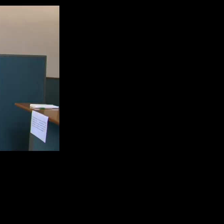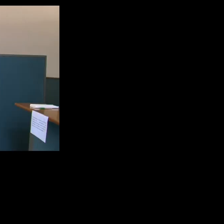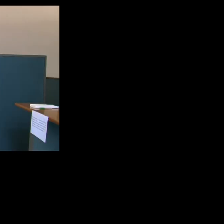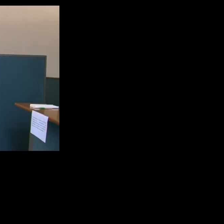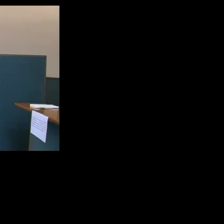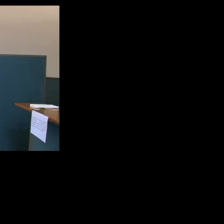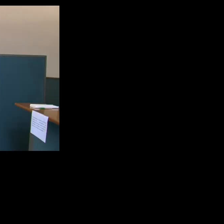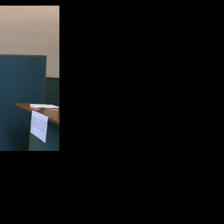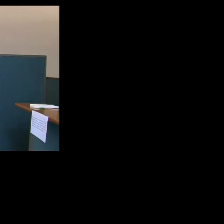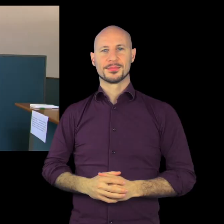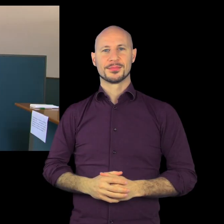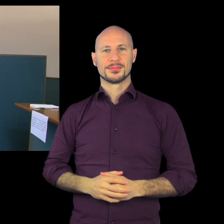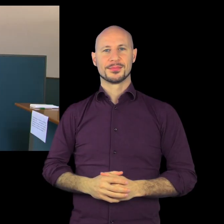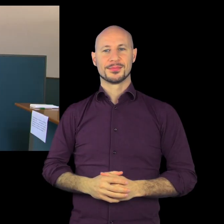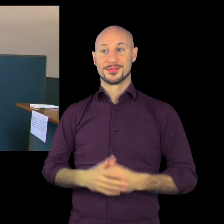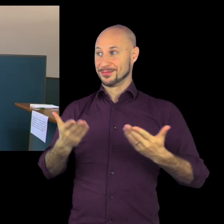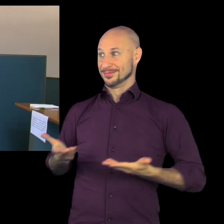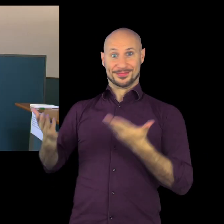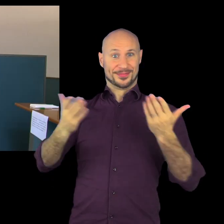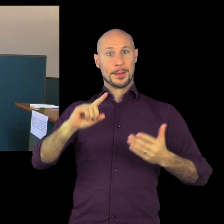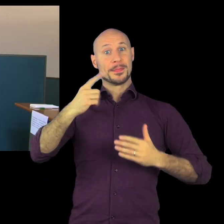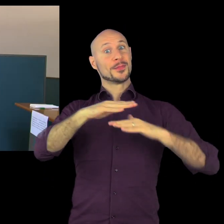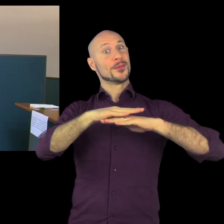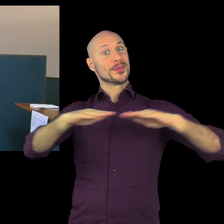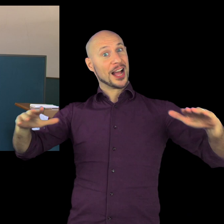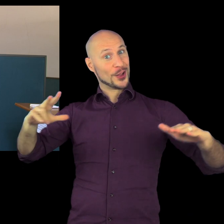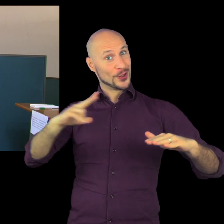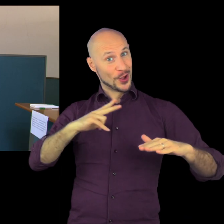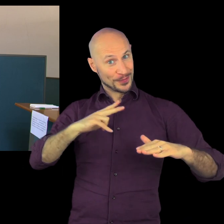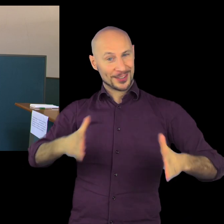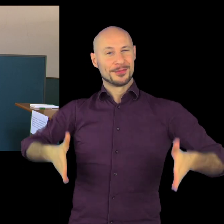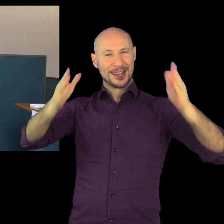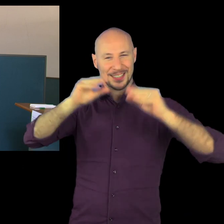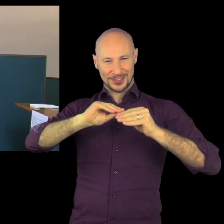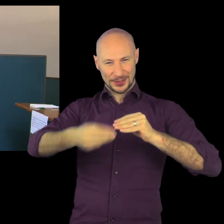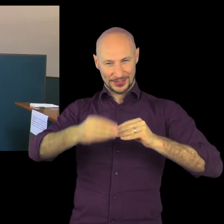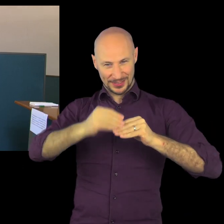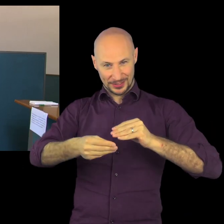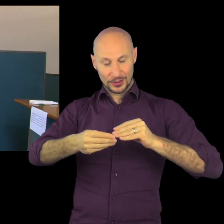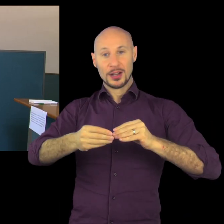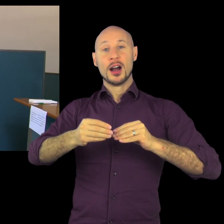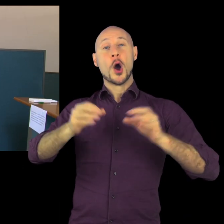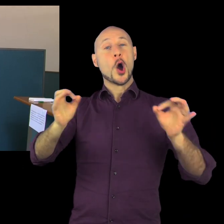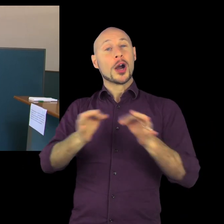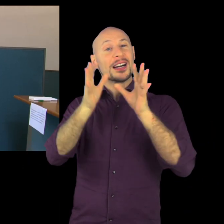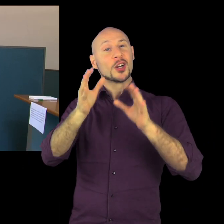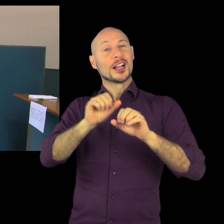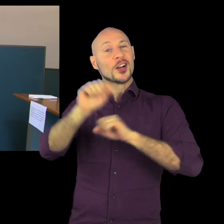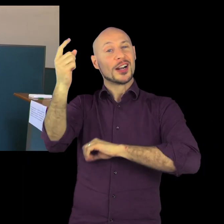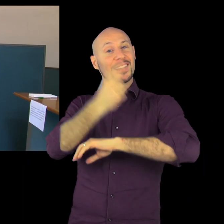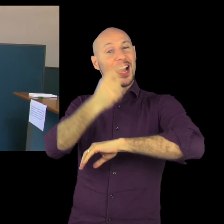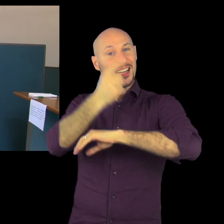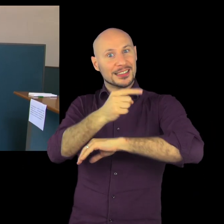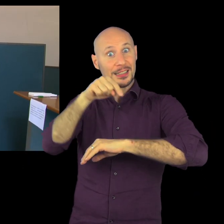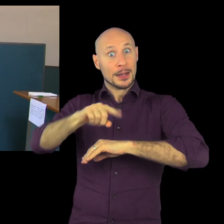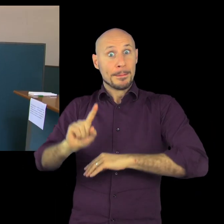Ci troviamo all'interno del primo piano nobile di Palazzo Squarciafico, che per la prima volta apre i propri ambienti